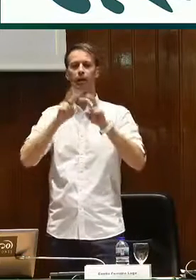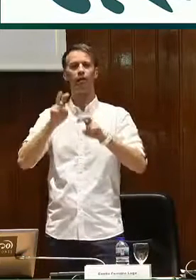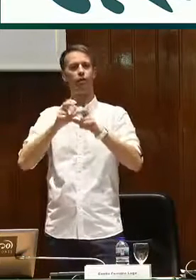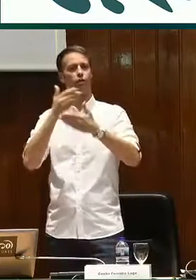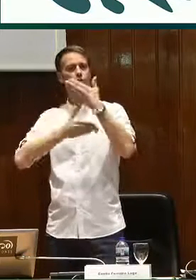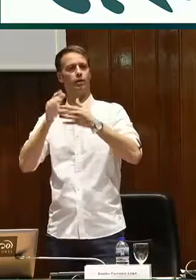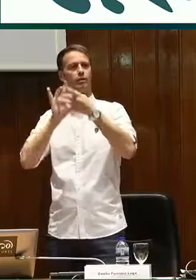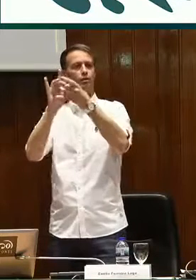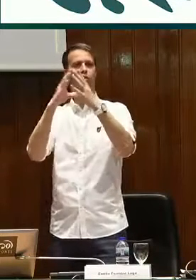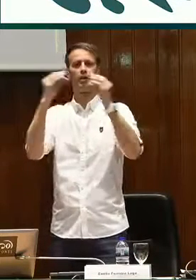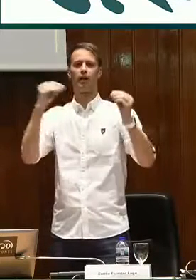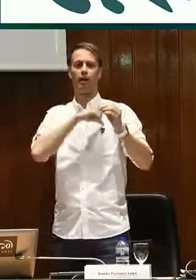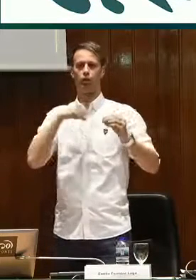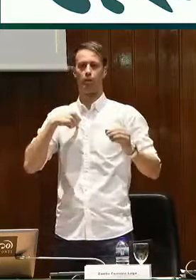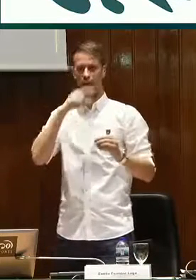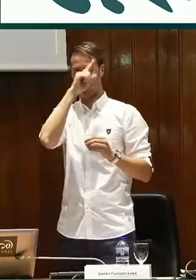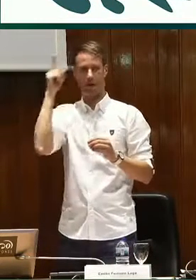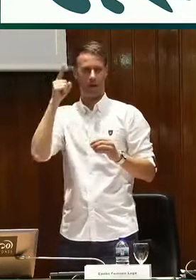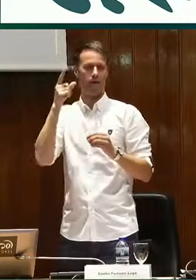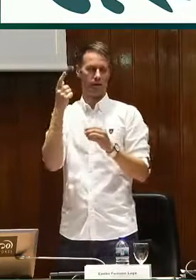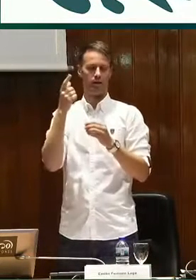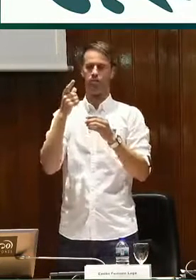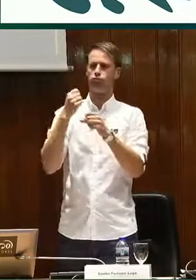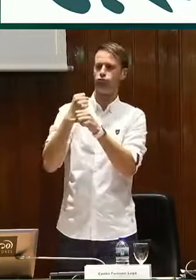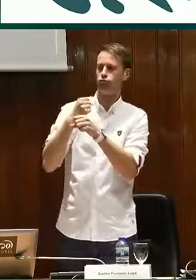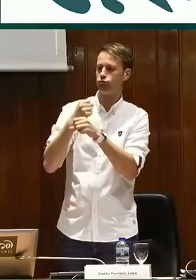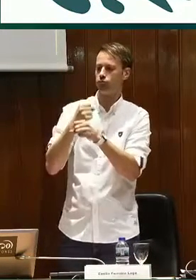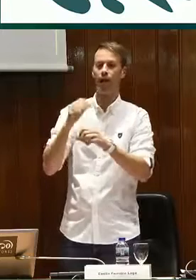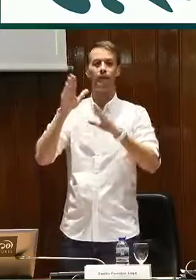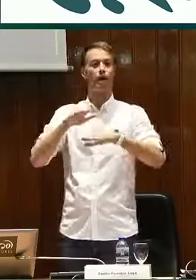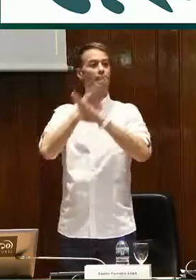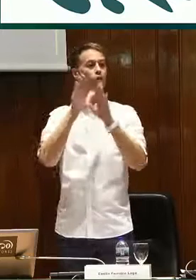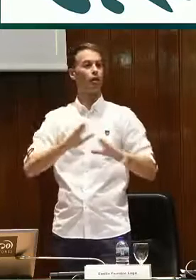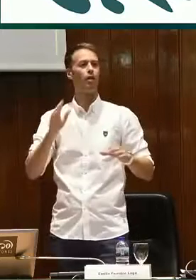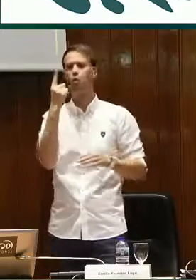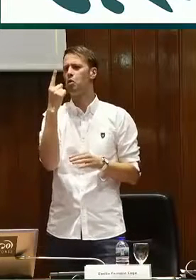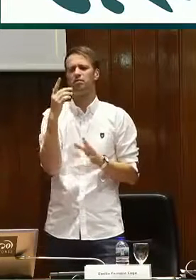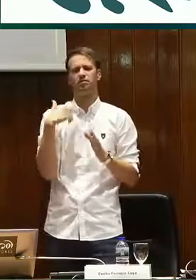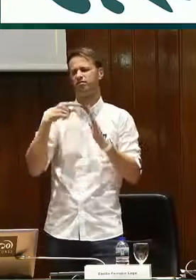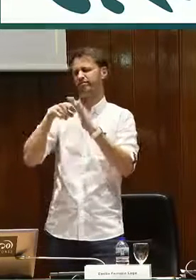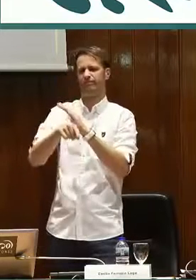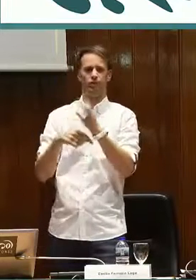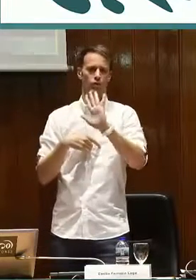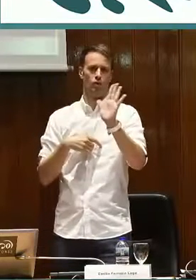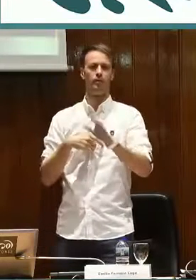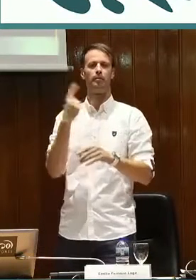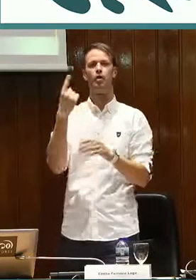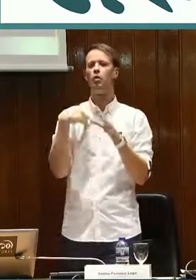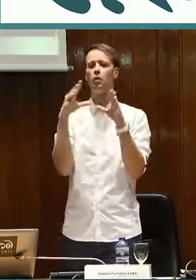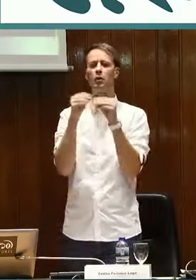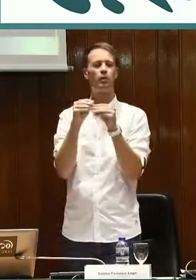experiencias, colaboramos con la Universidad Autónoma de Madrid para hacer esta investigación, este trabajo, y el resultado fue que,